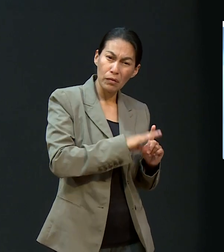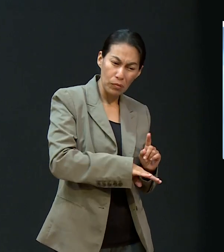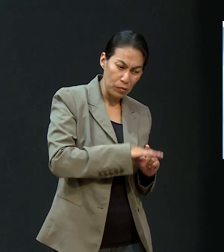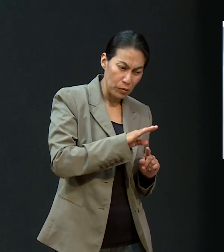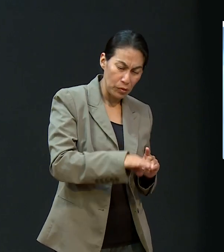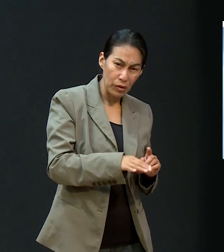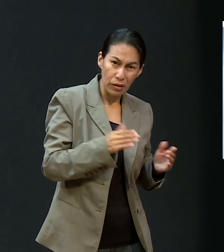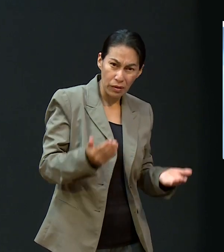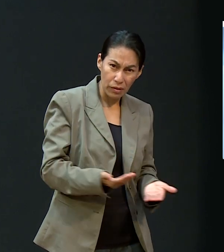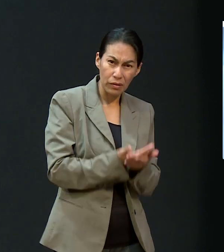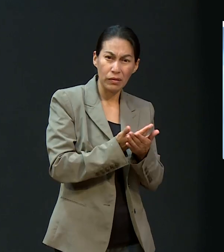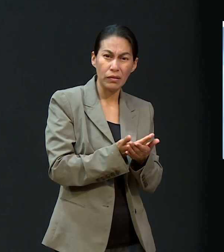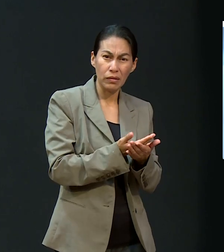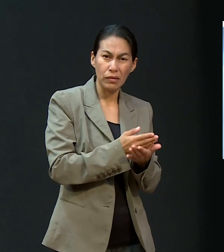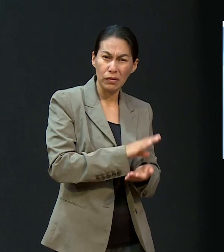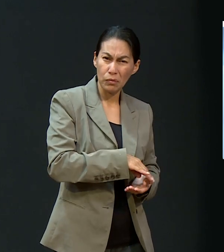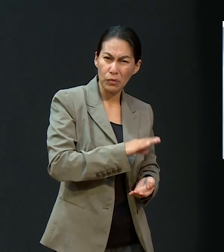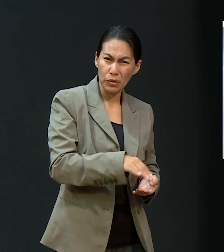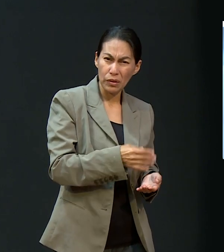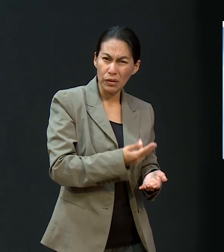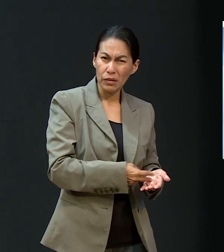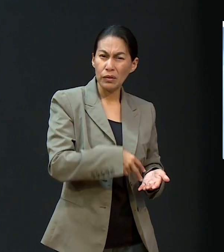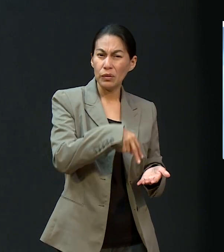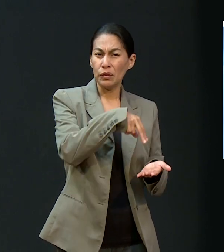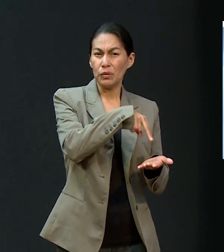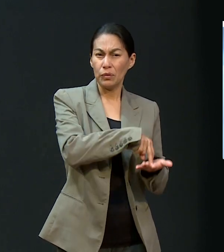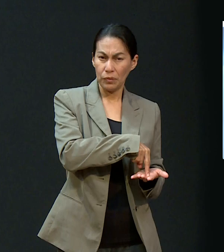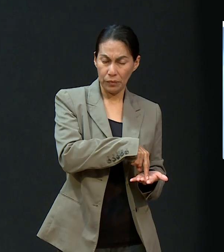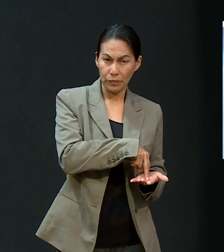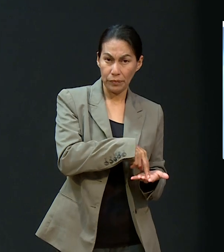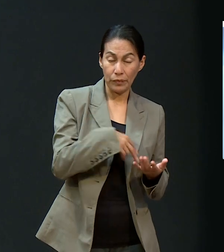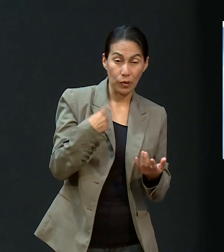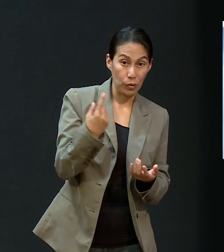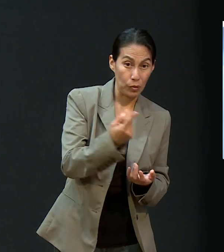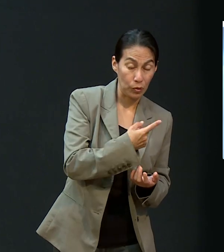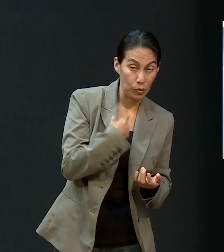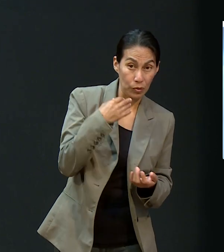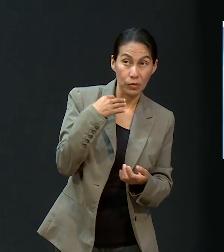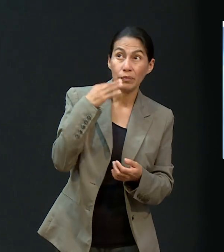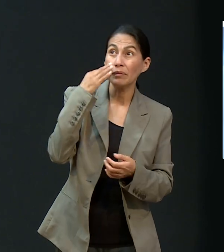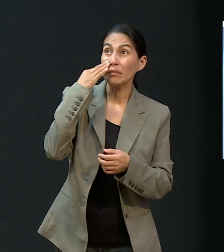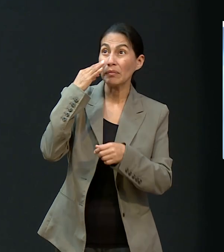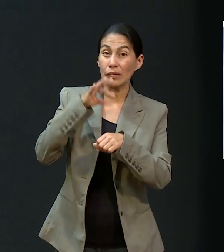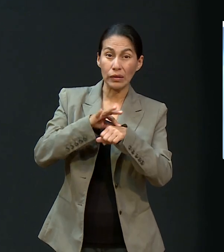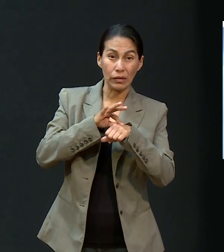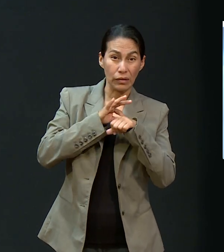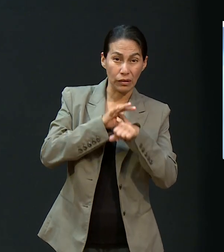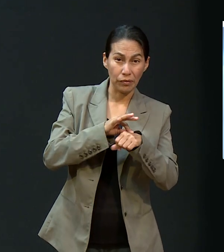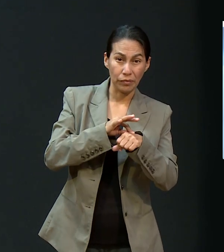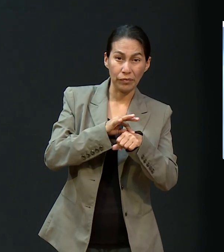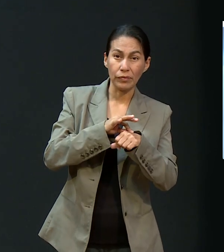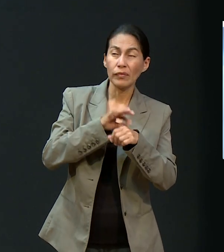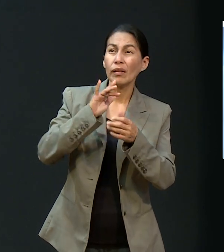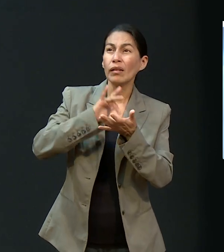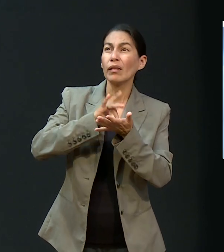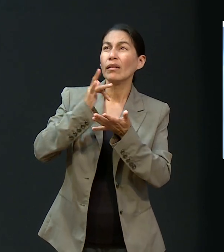2023 podamos vivir la experiencia de su vida en nuestra vida por el Espíritu Santo